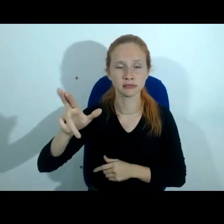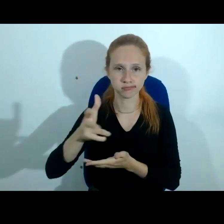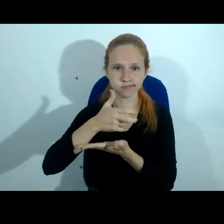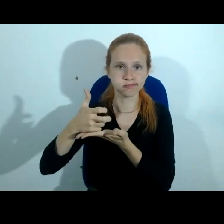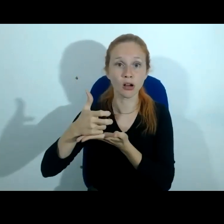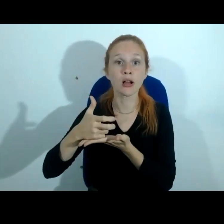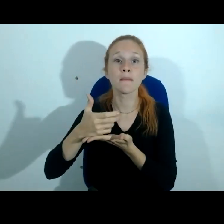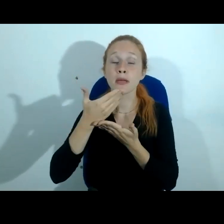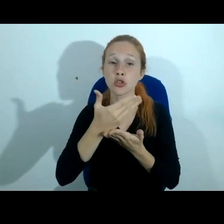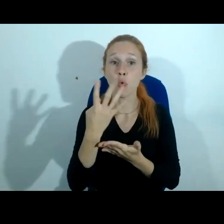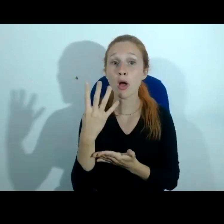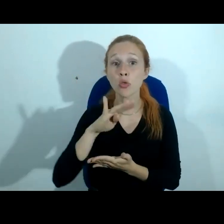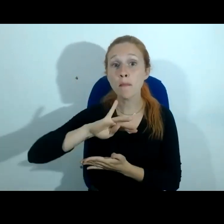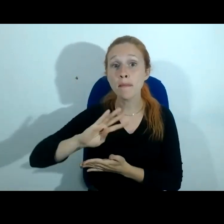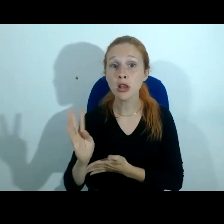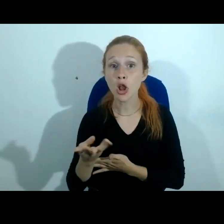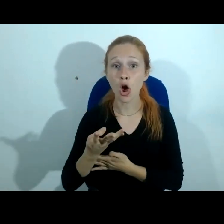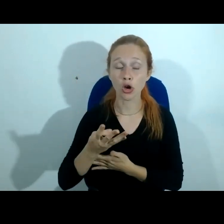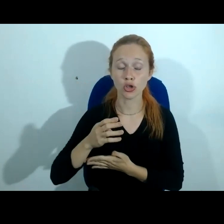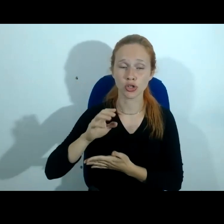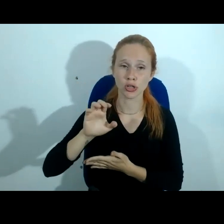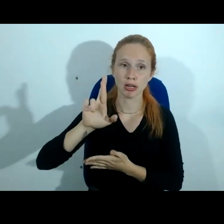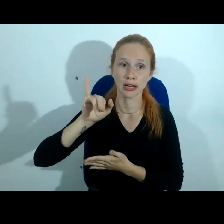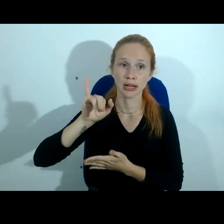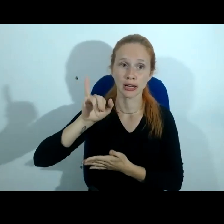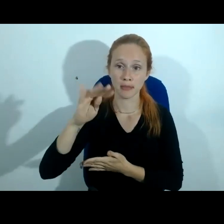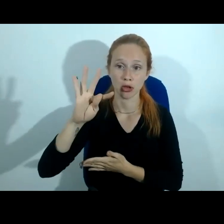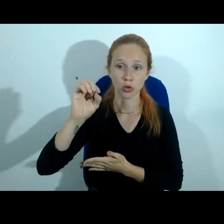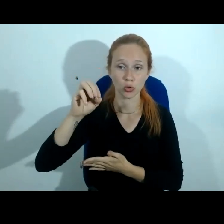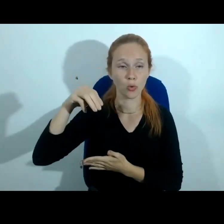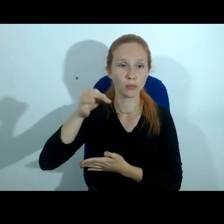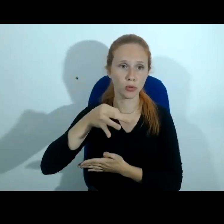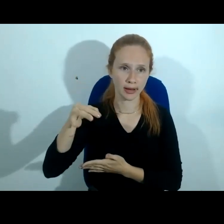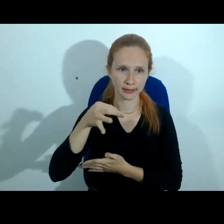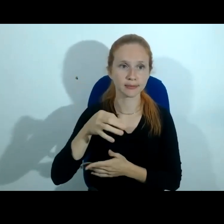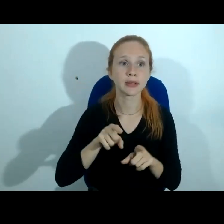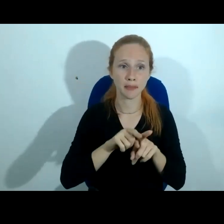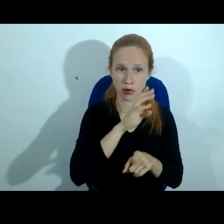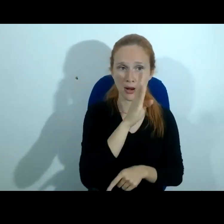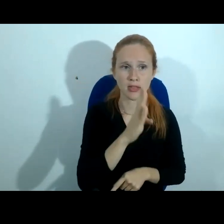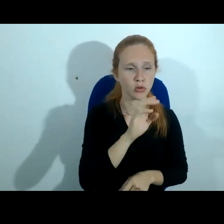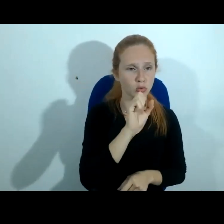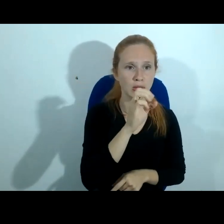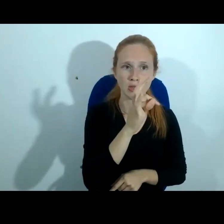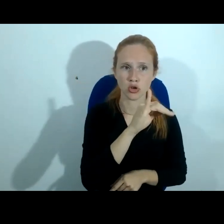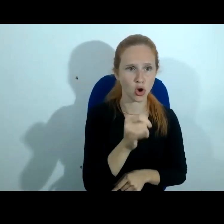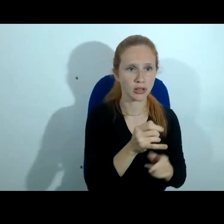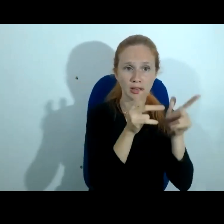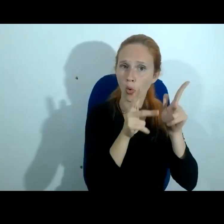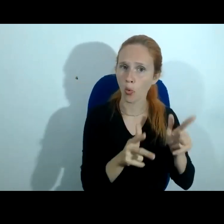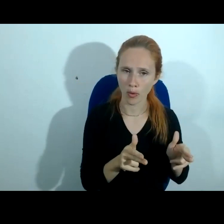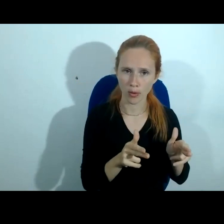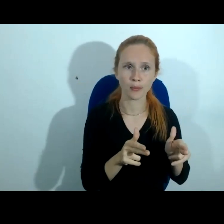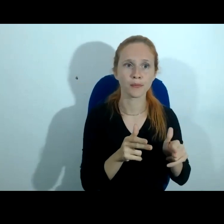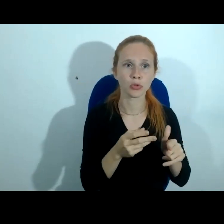criptomoedas e basicamente é um sequestro a gente viu também no Brasil o STJ mesma coisa o site do